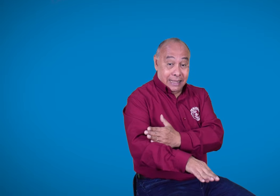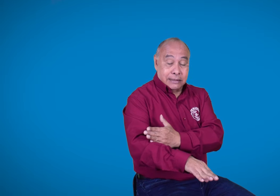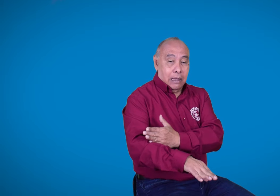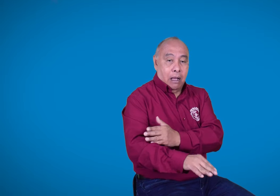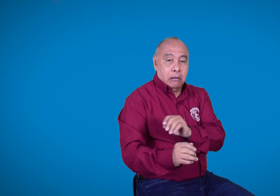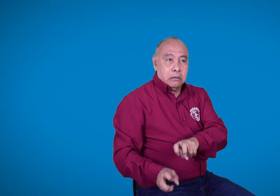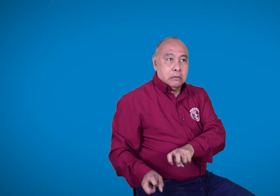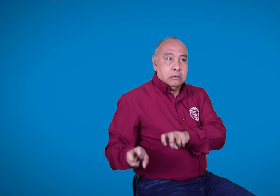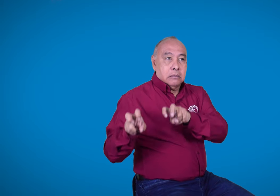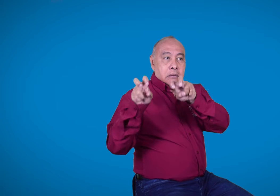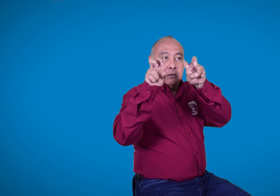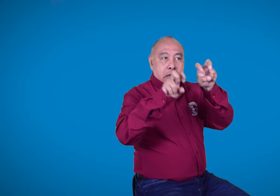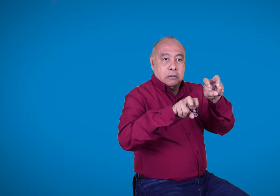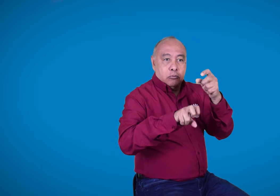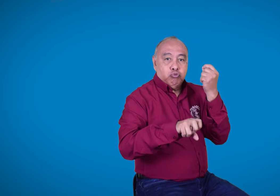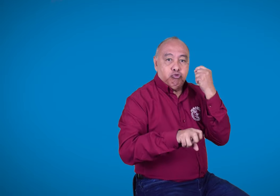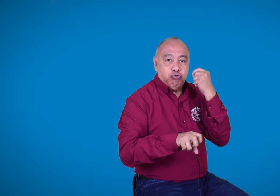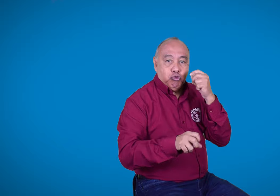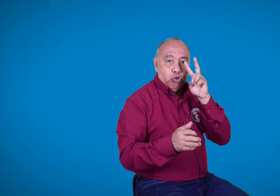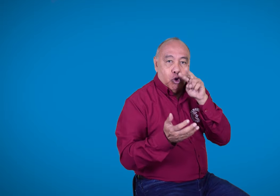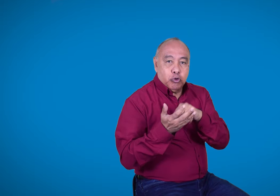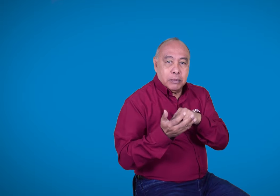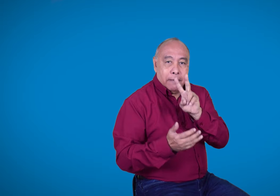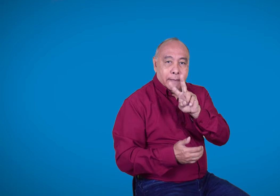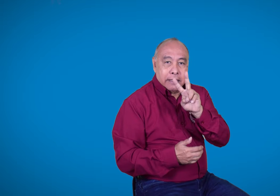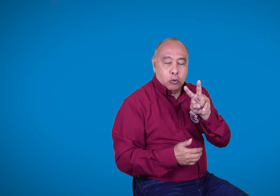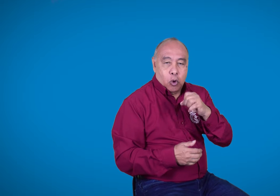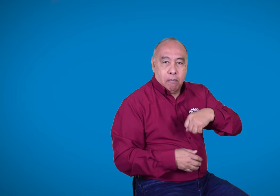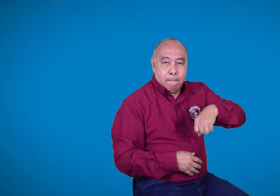ley nuevamente pasara primer, segundo y tercer debate.